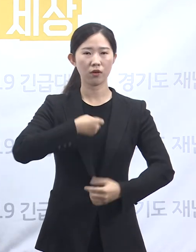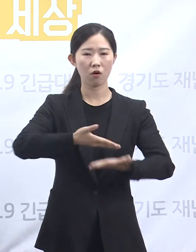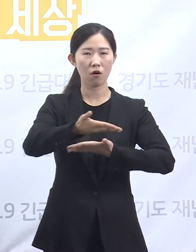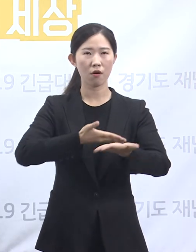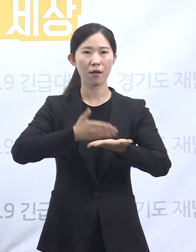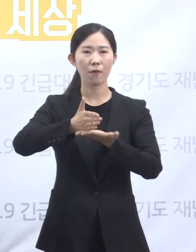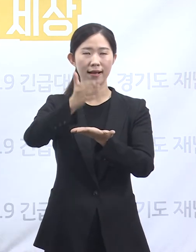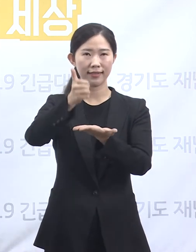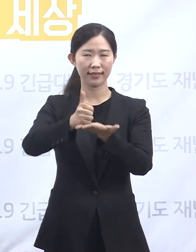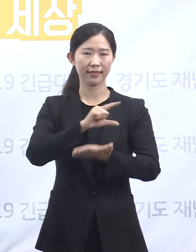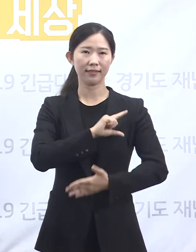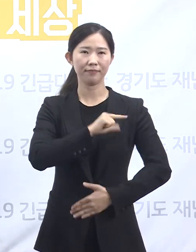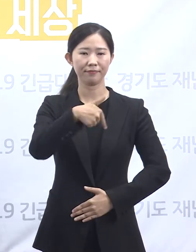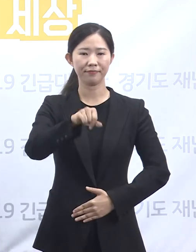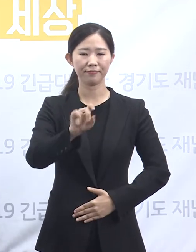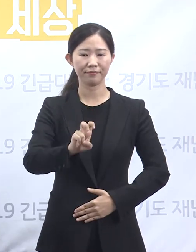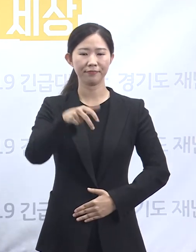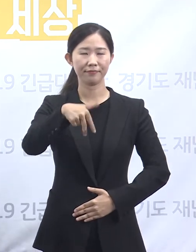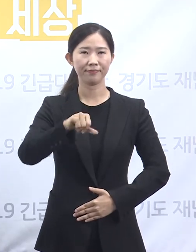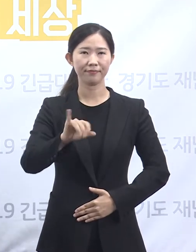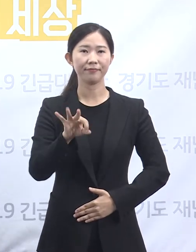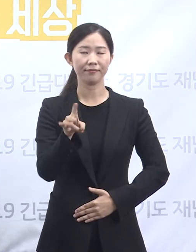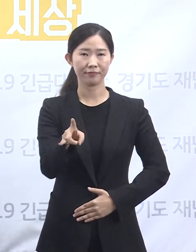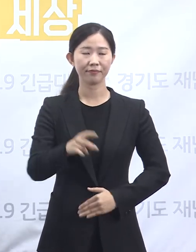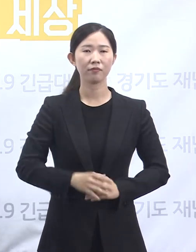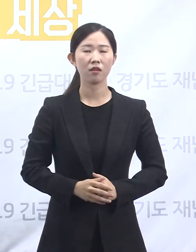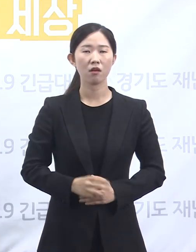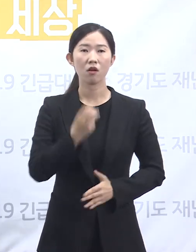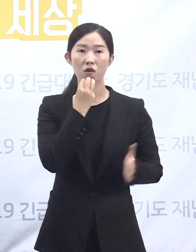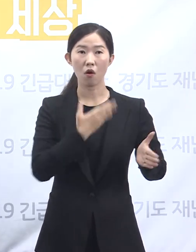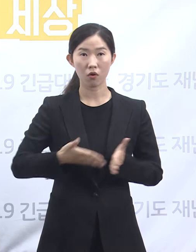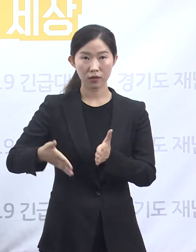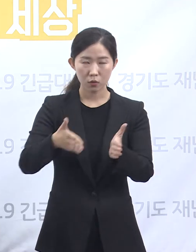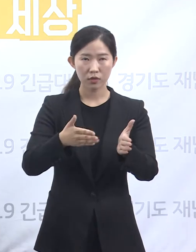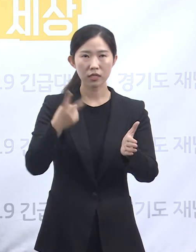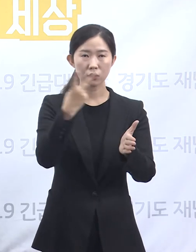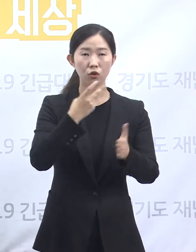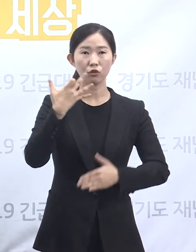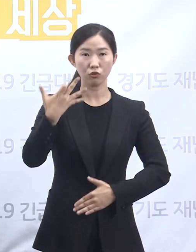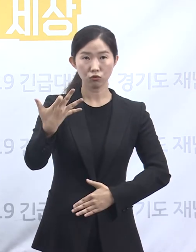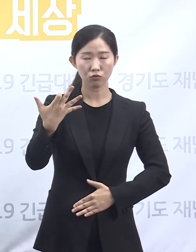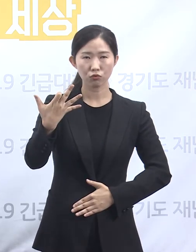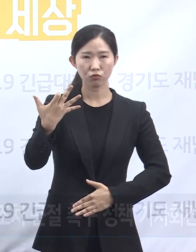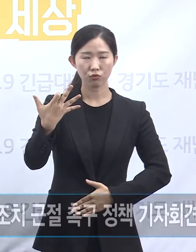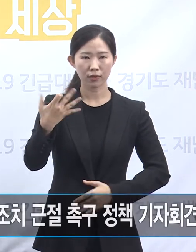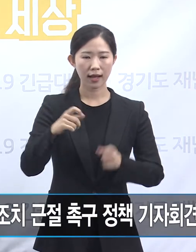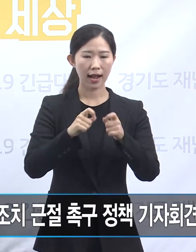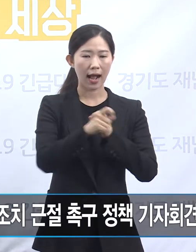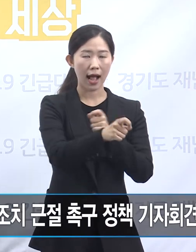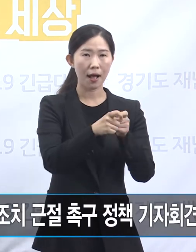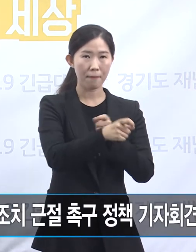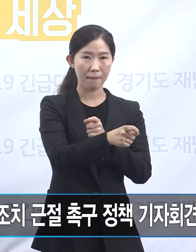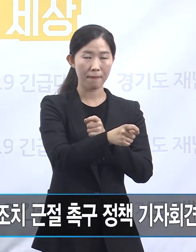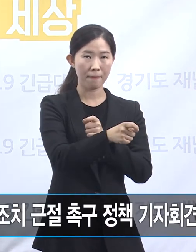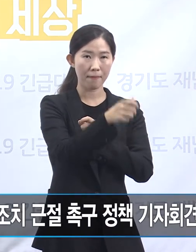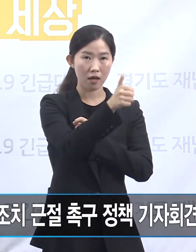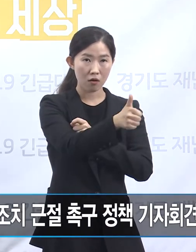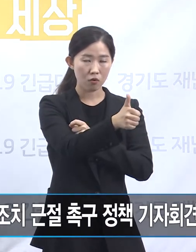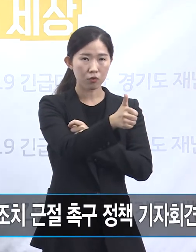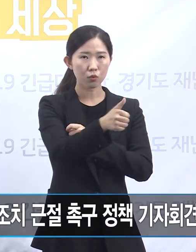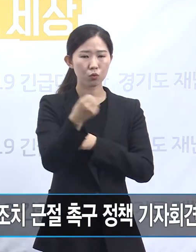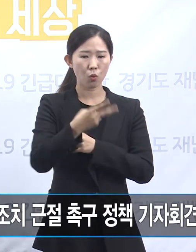경기도는 2019년도부터 공정거래위원회로부터 가맹대리점 분야의 본사와 점주간